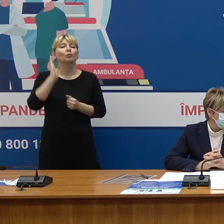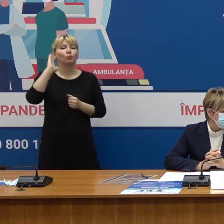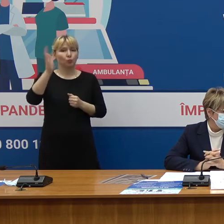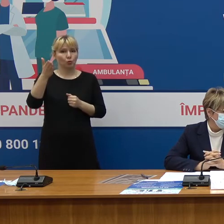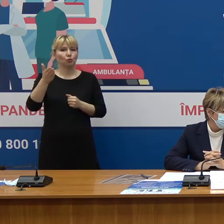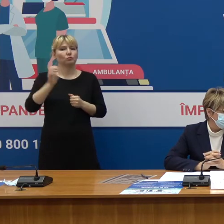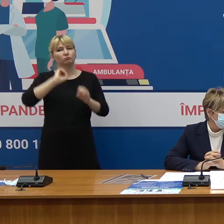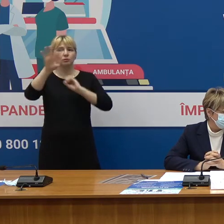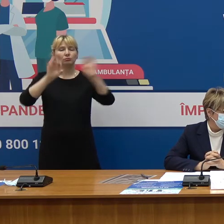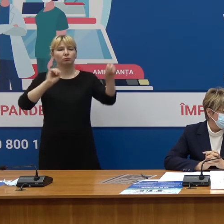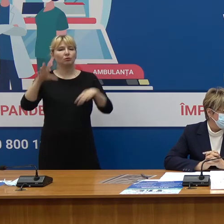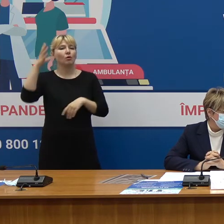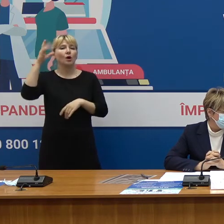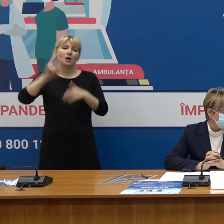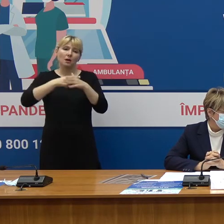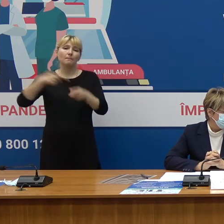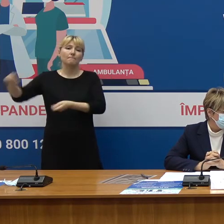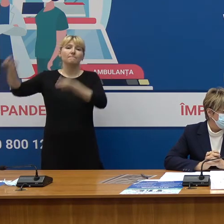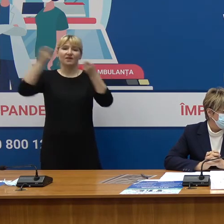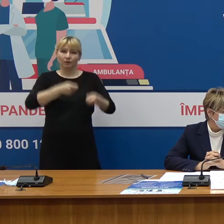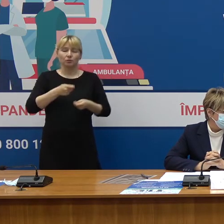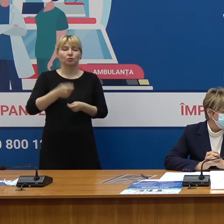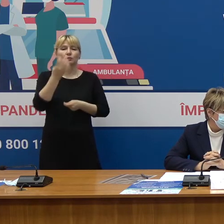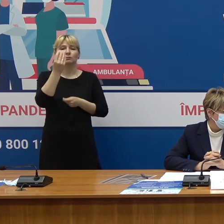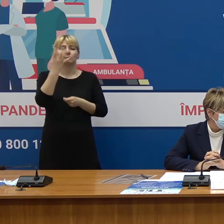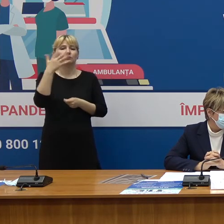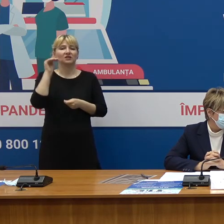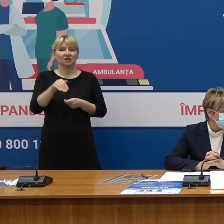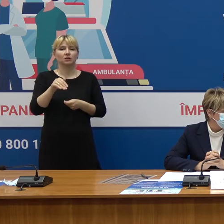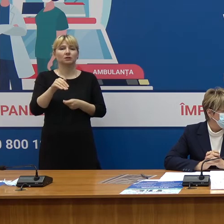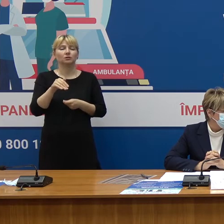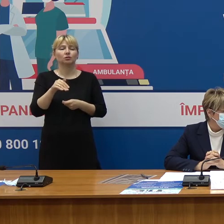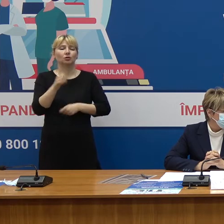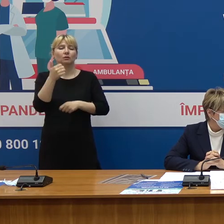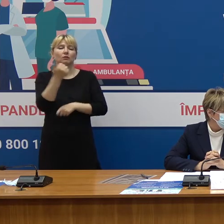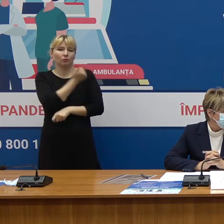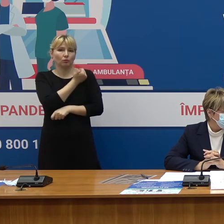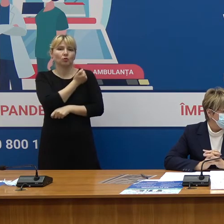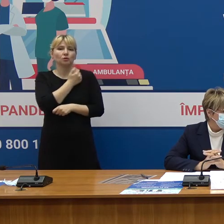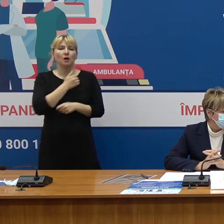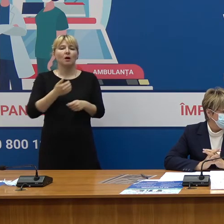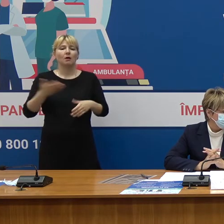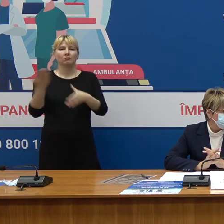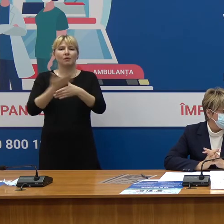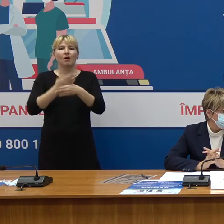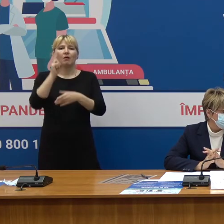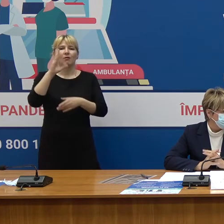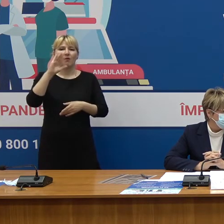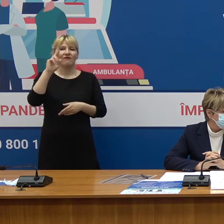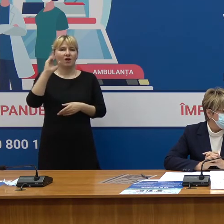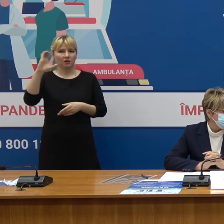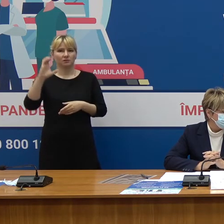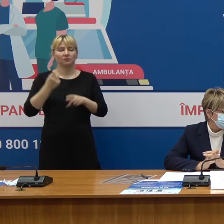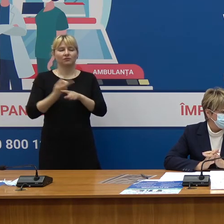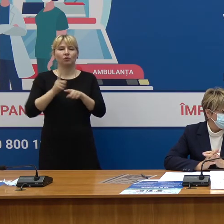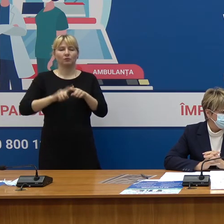livrate Republicii Moldova în jur de 45.000 de doze prin platforma COVAX și este așteptat acest